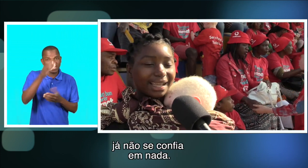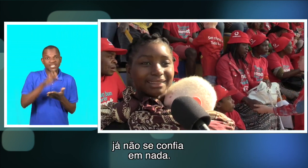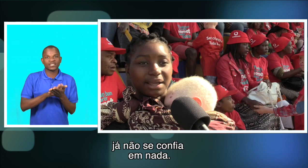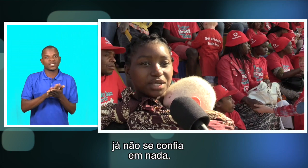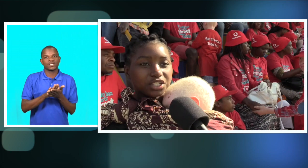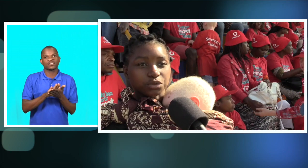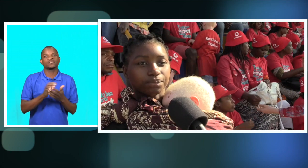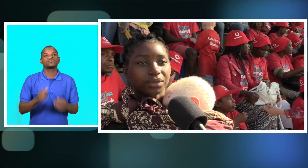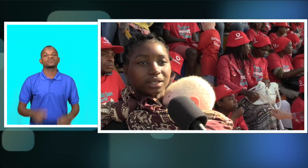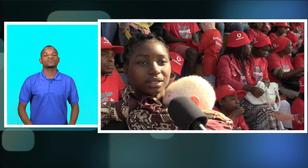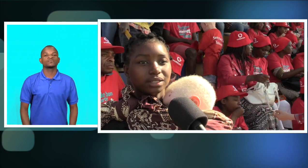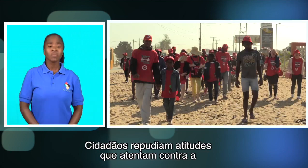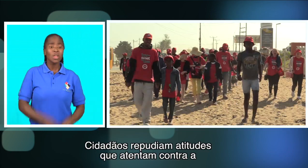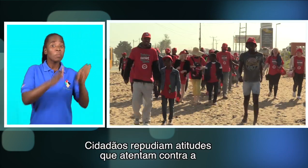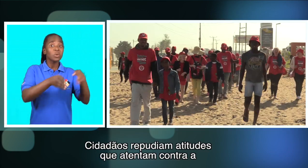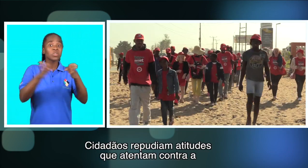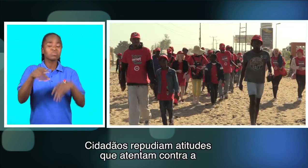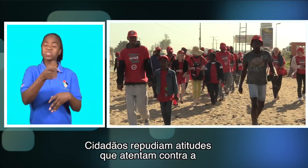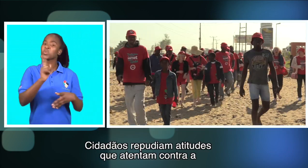confia em nada mesmo.